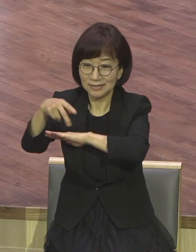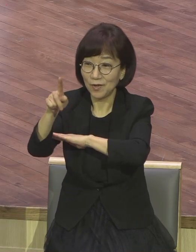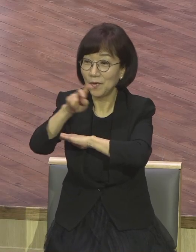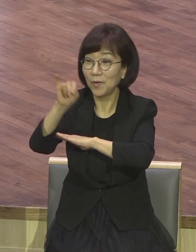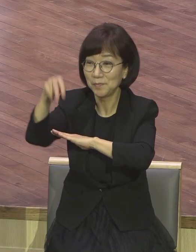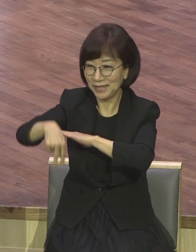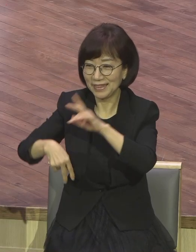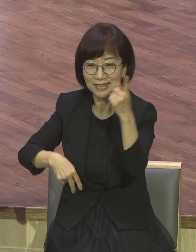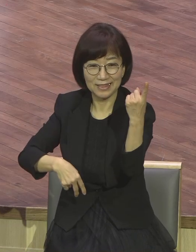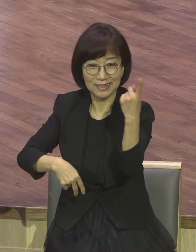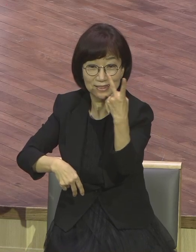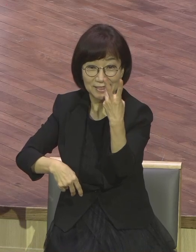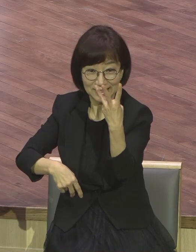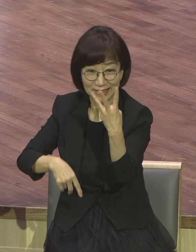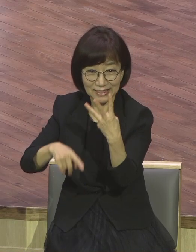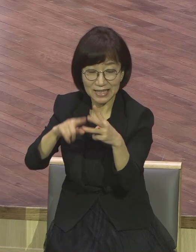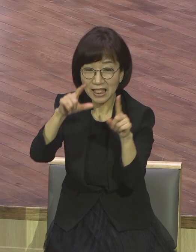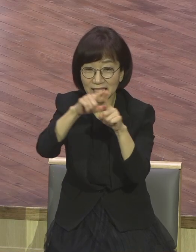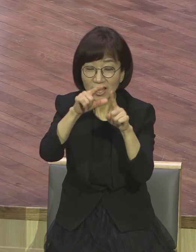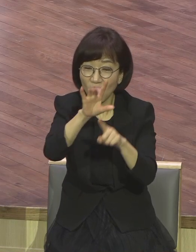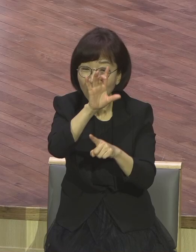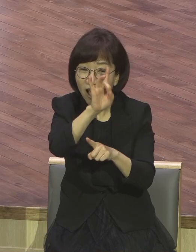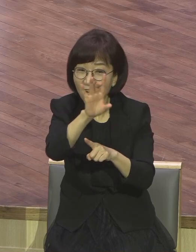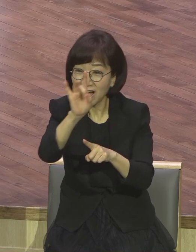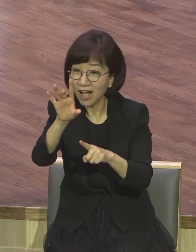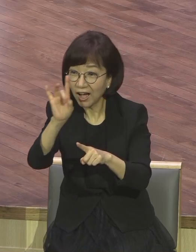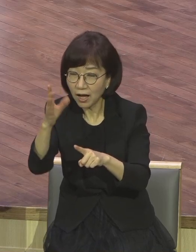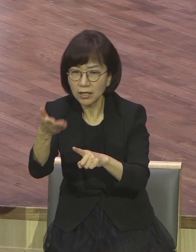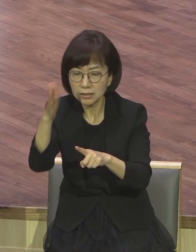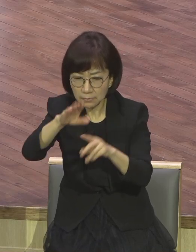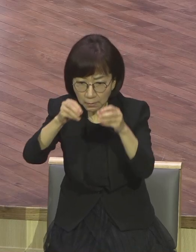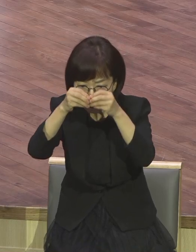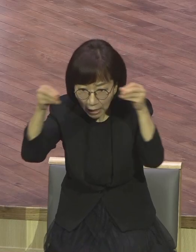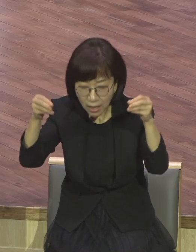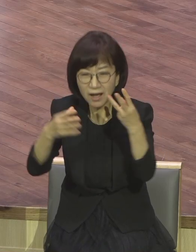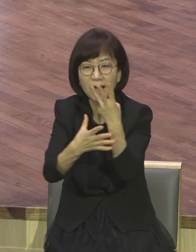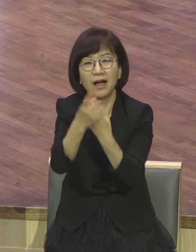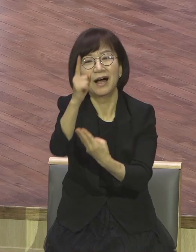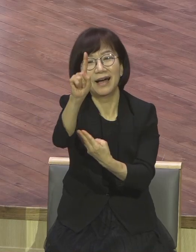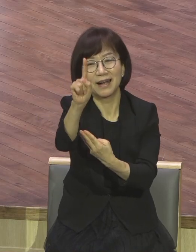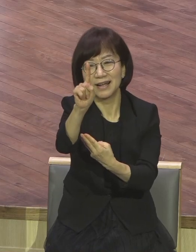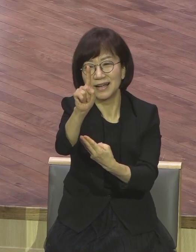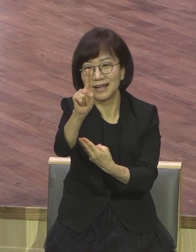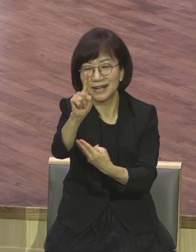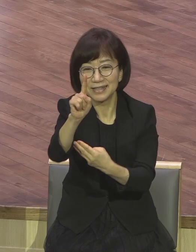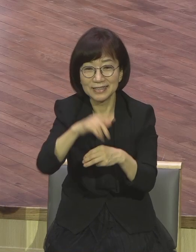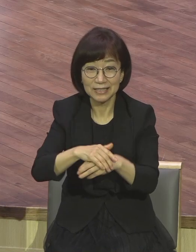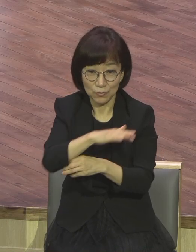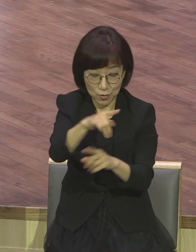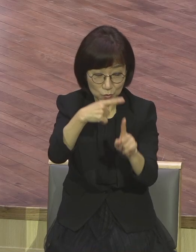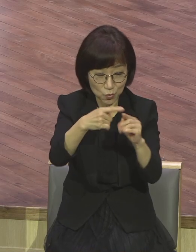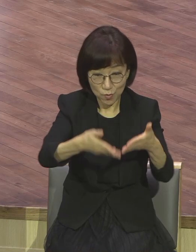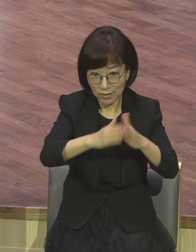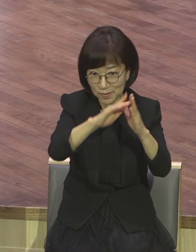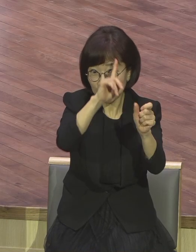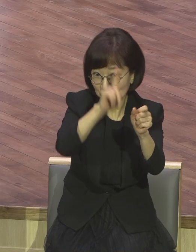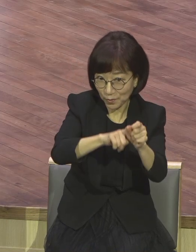서밋은 세 단어지만 한 단어예요. 우리 인생 우리 사회 우리 교회의 존재의 이유가 237